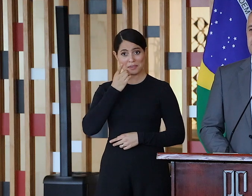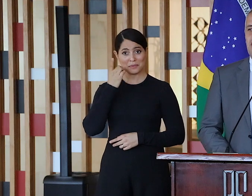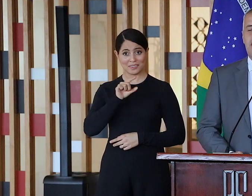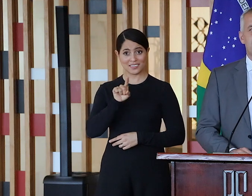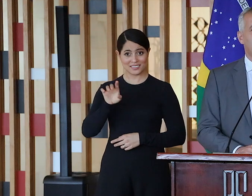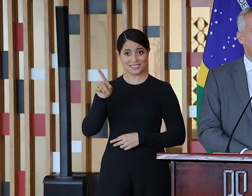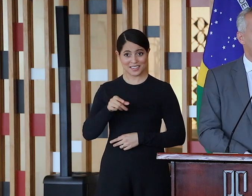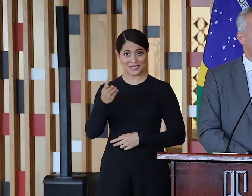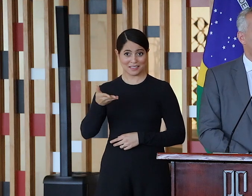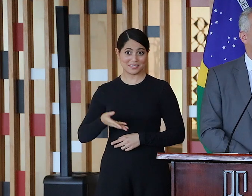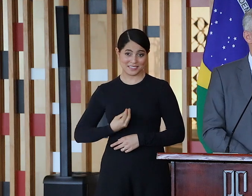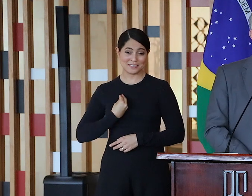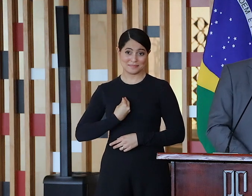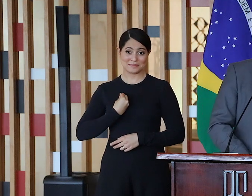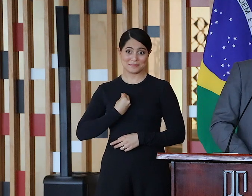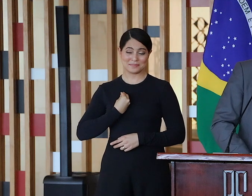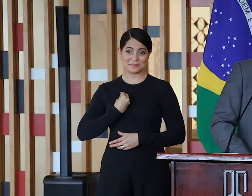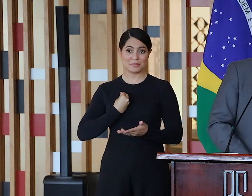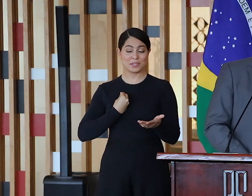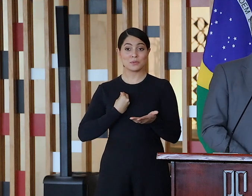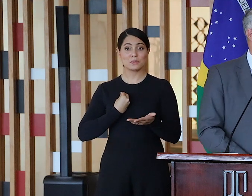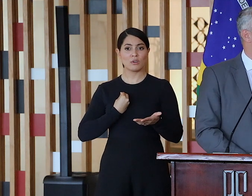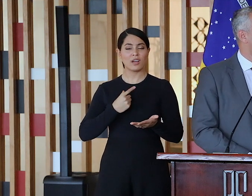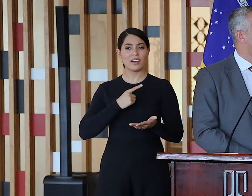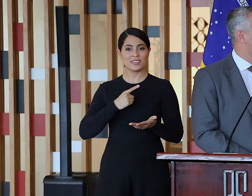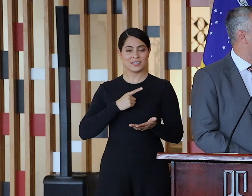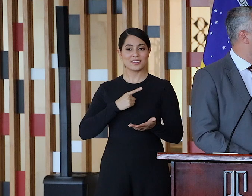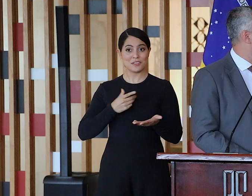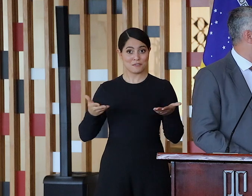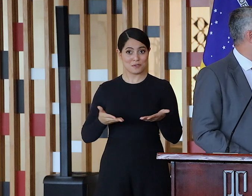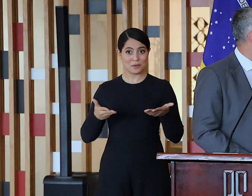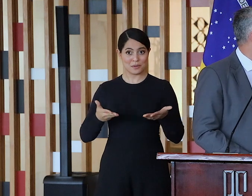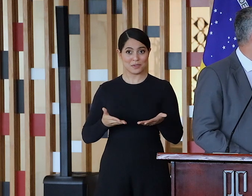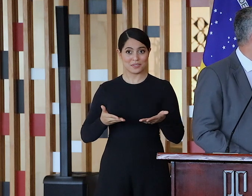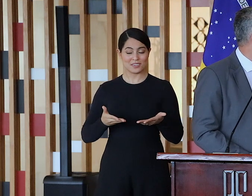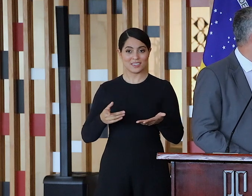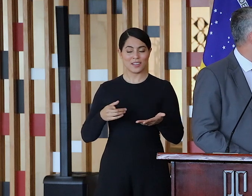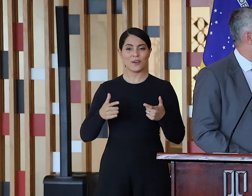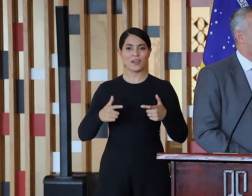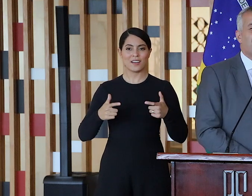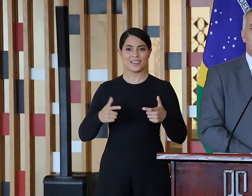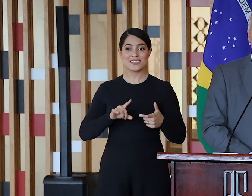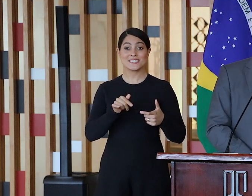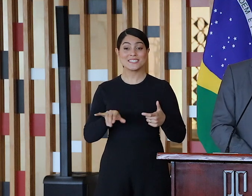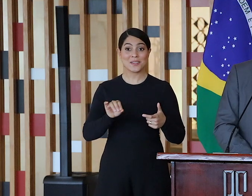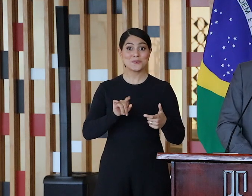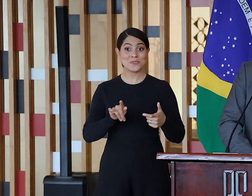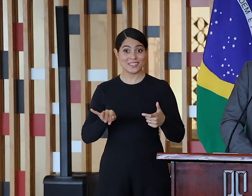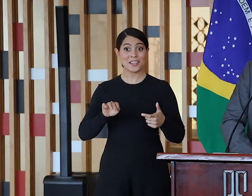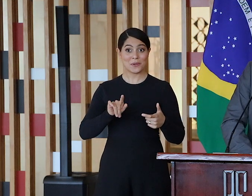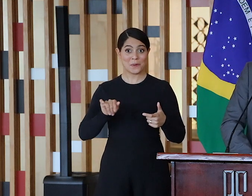que, embora seja da casa, hoje foi revelado a sua origem, na verdade, São José da Broinha é a sua